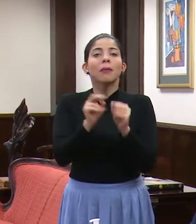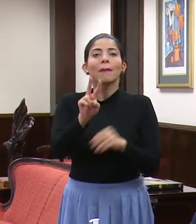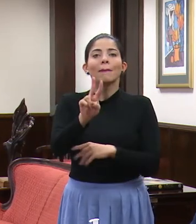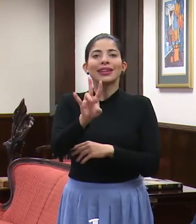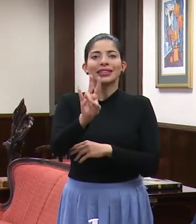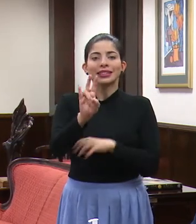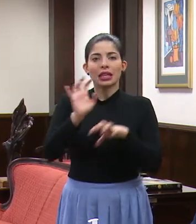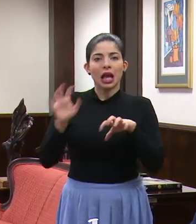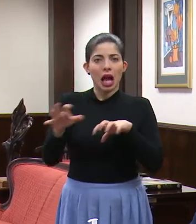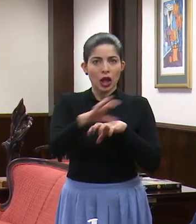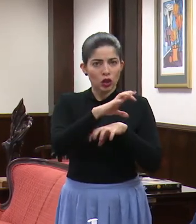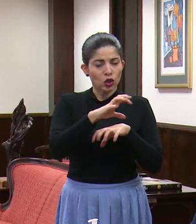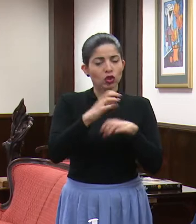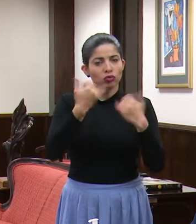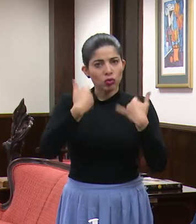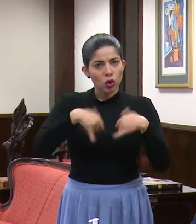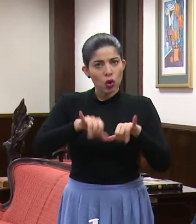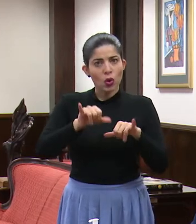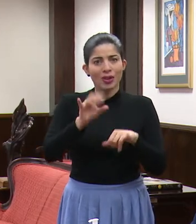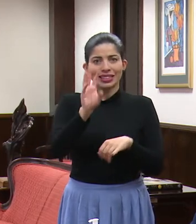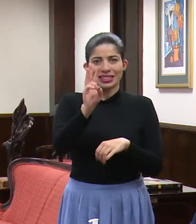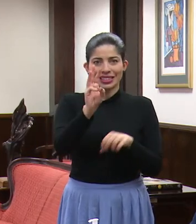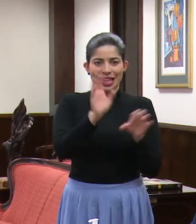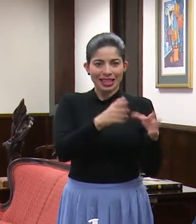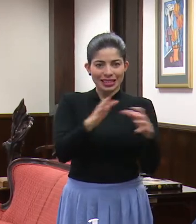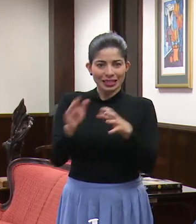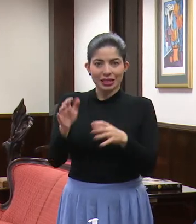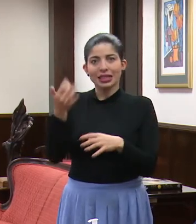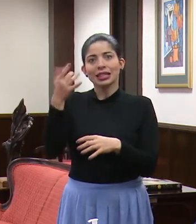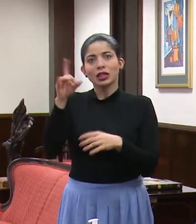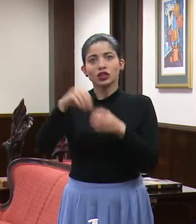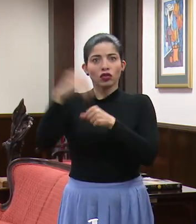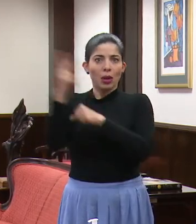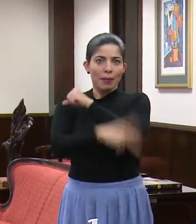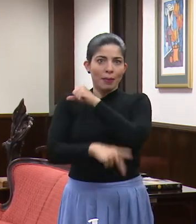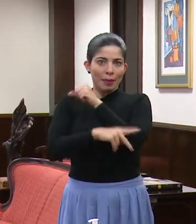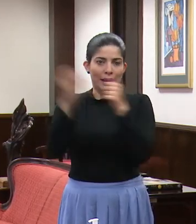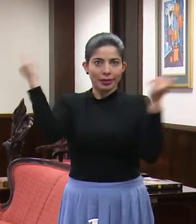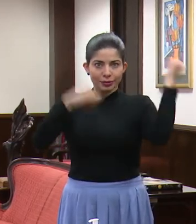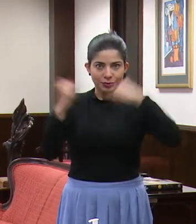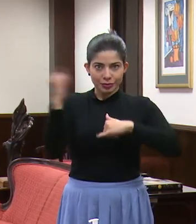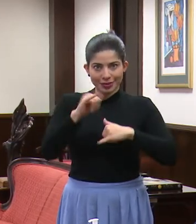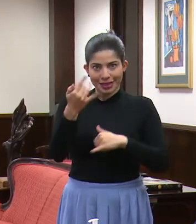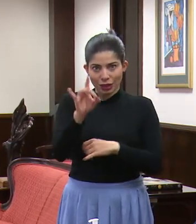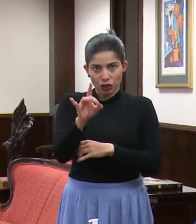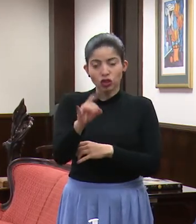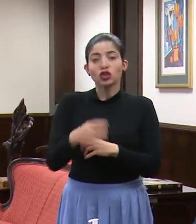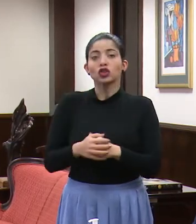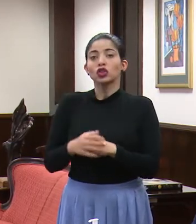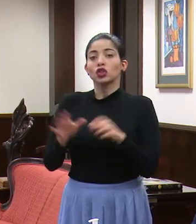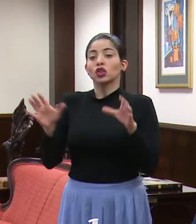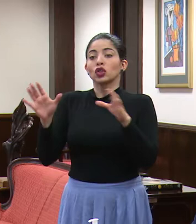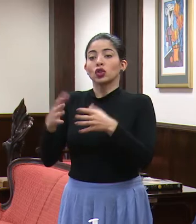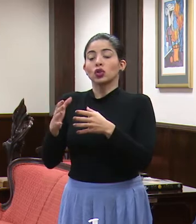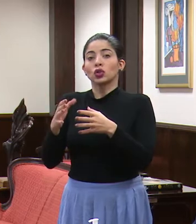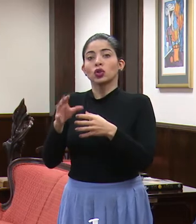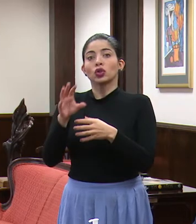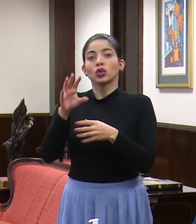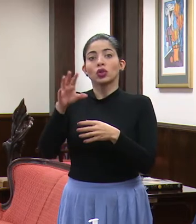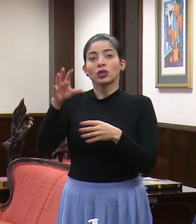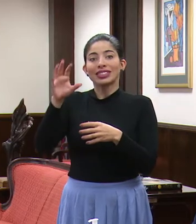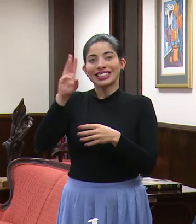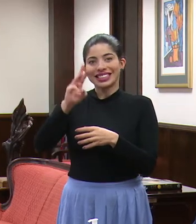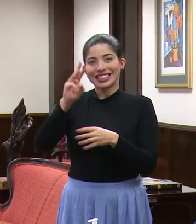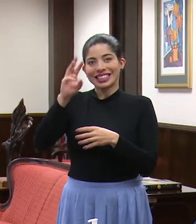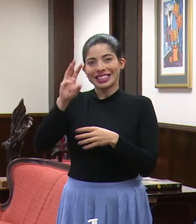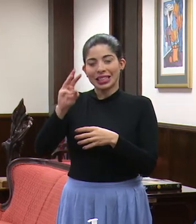cantones. Seguimos manteniendo los seis clústeres, 18 importados y dentro del clúster 66 personas